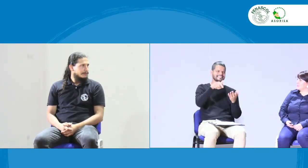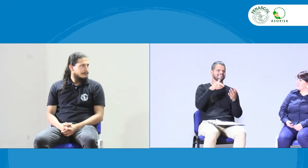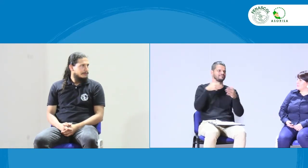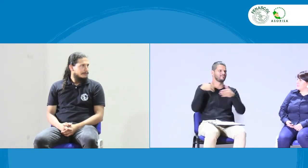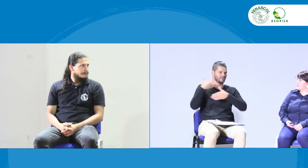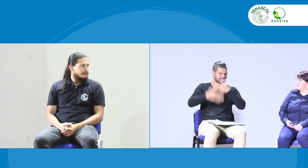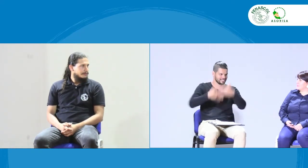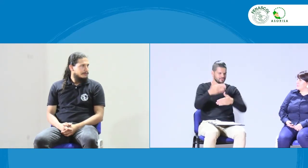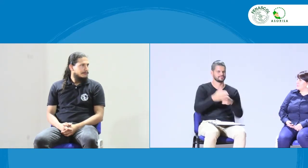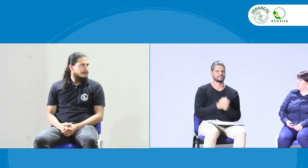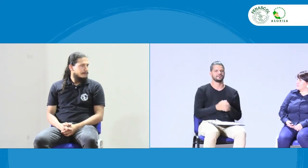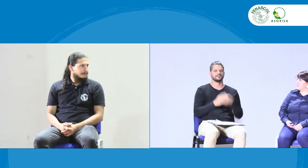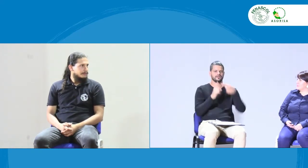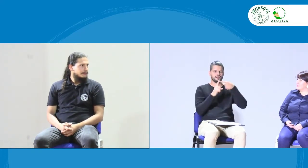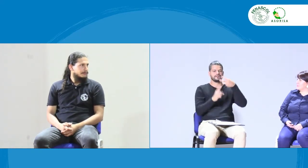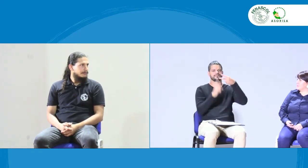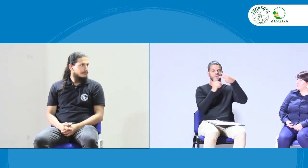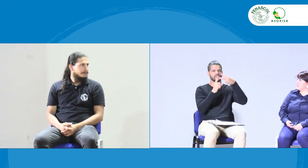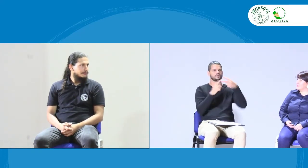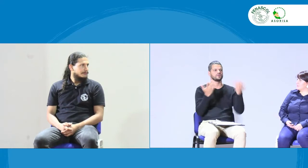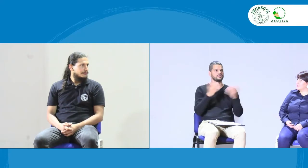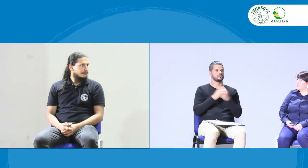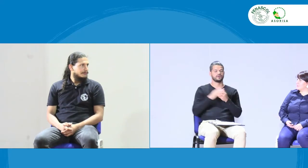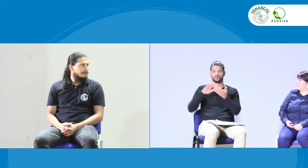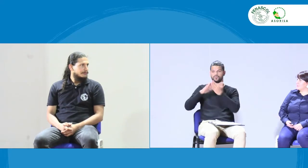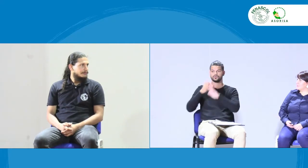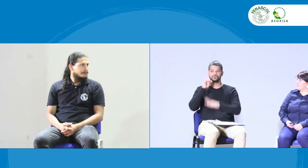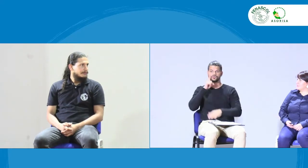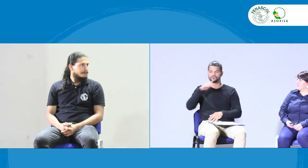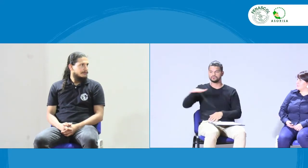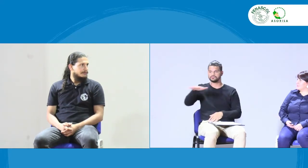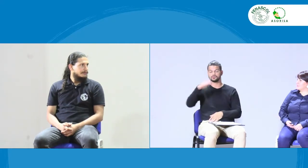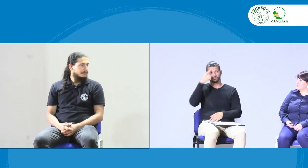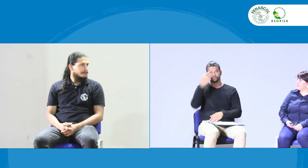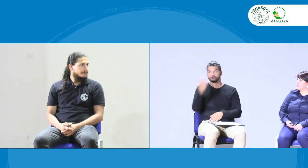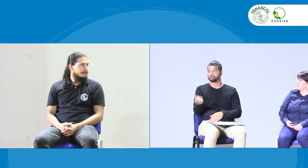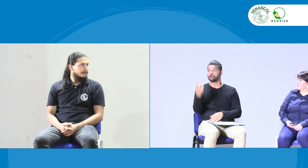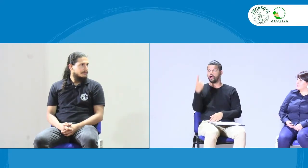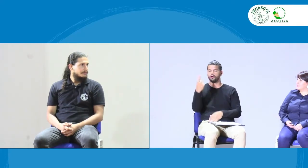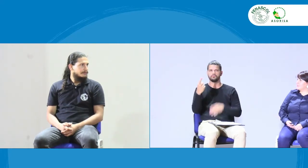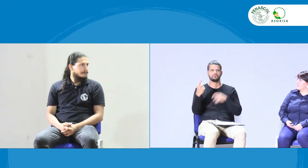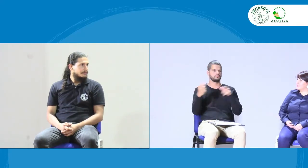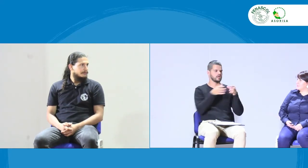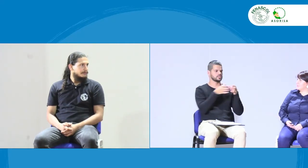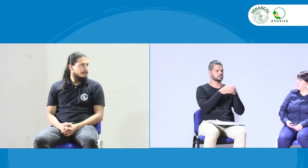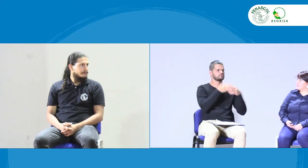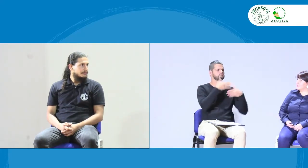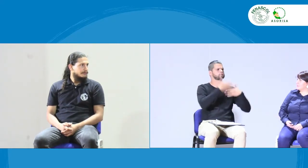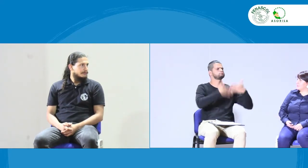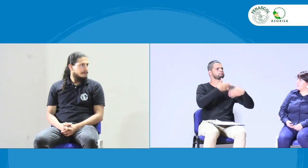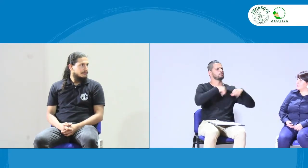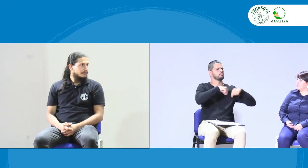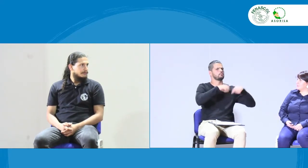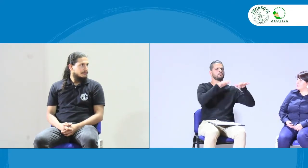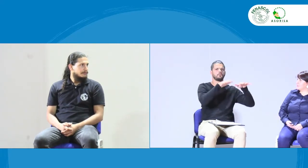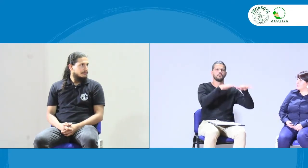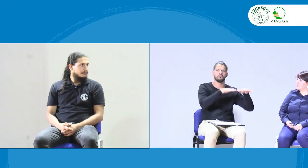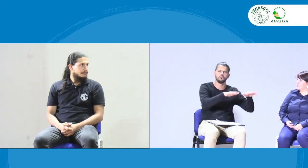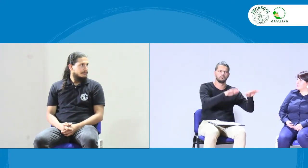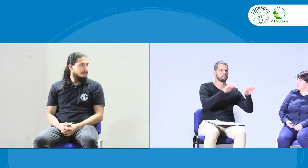instituciones, pues allí están. Entonces es importante tener este proceso claro. Y también la comunidad sorda, que surgen